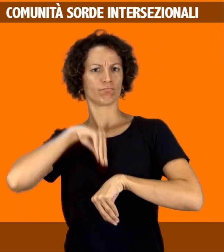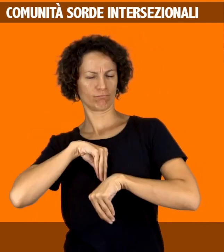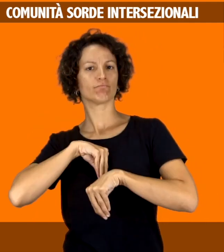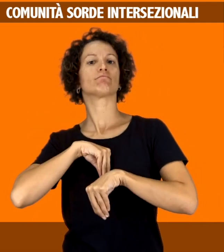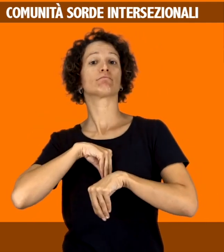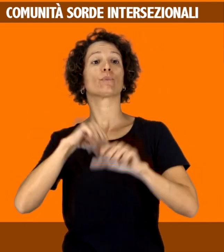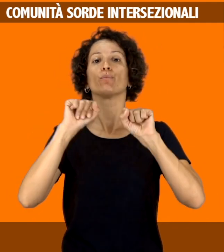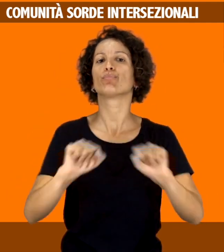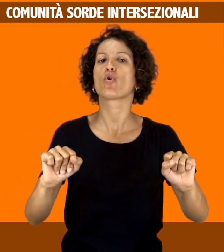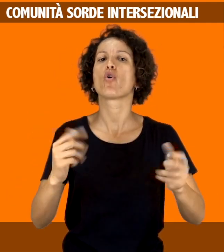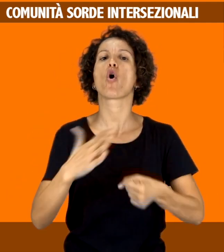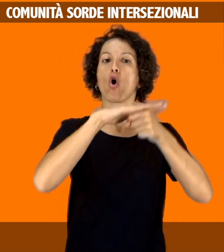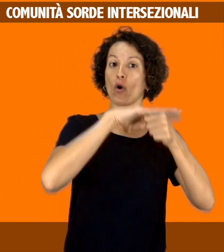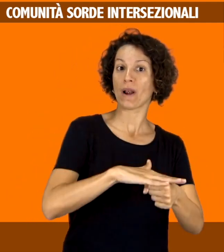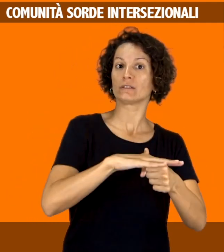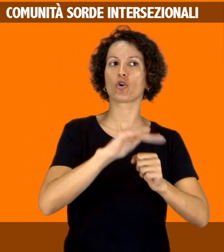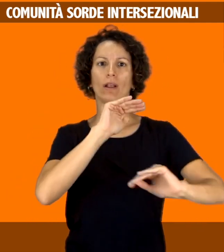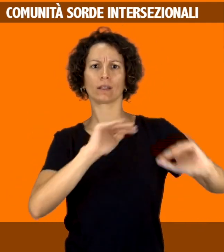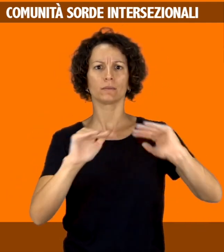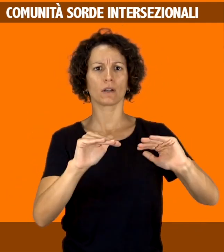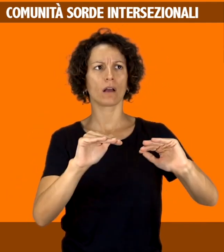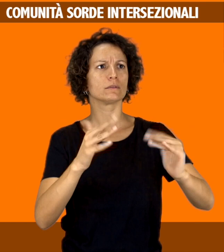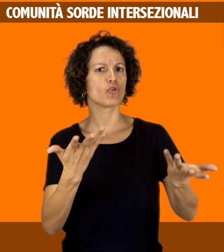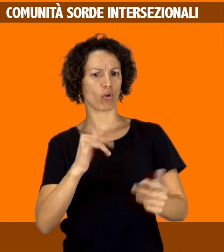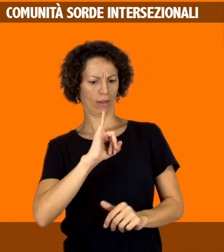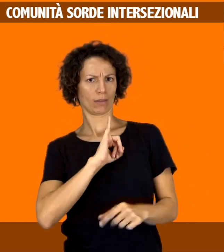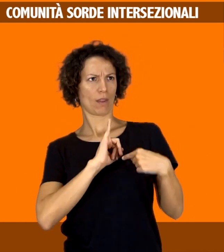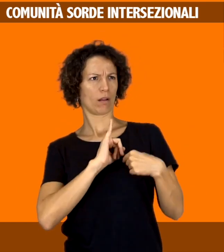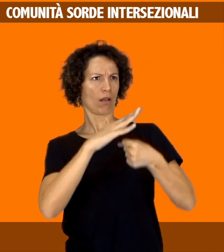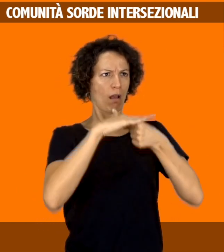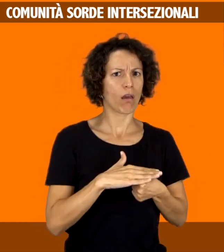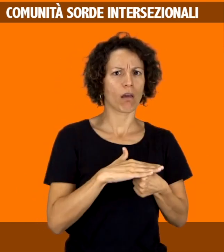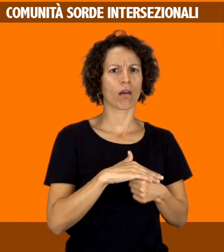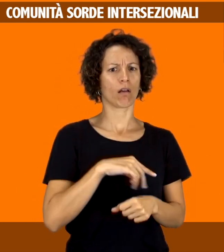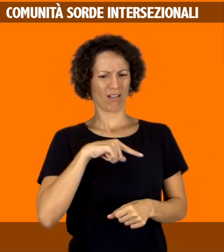stessa persona e le relative possibili oppressioni e discriminazioni multiple.